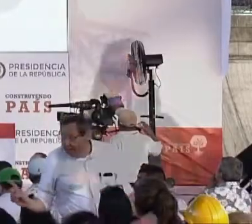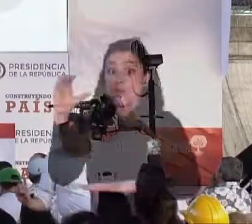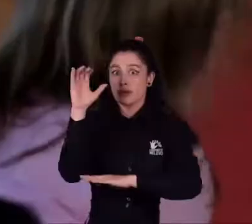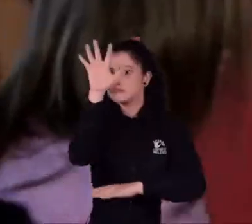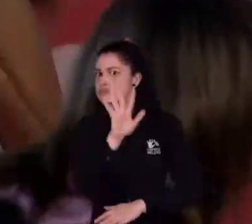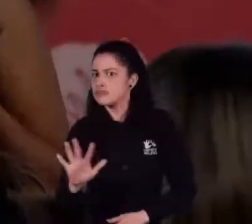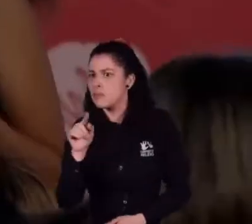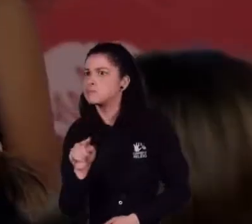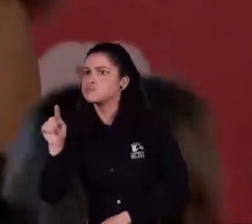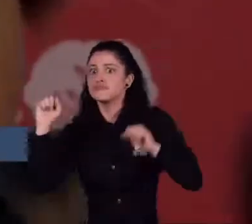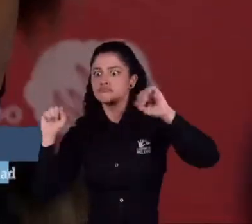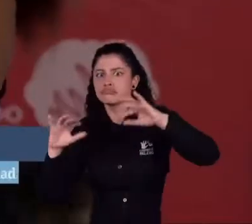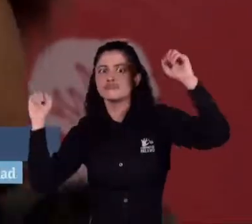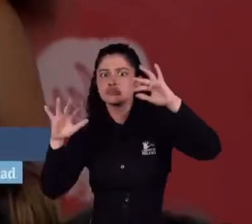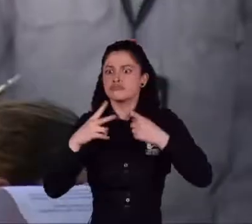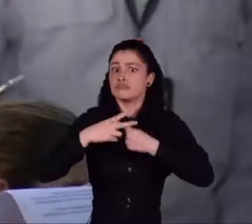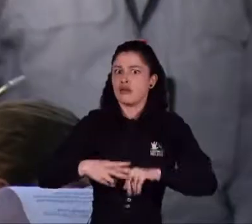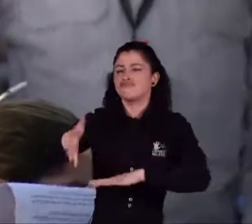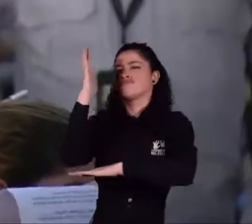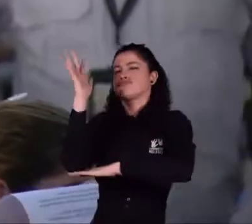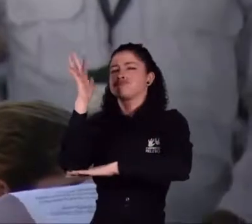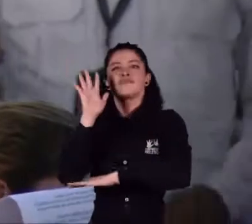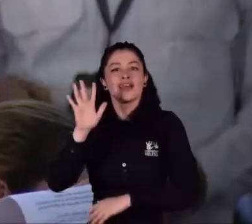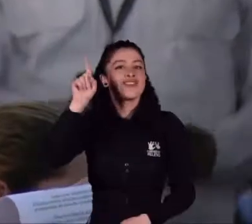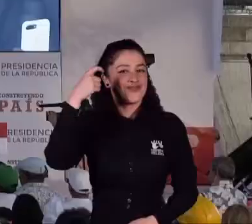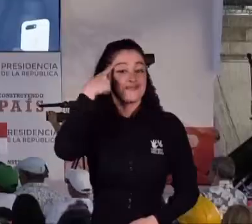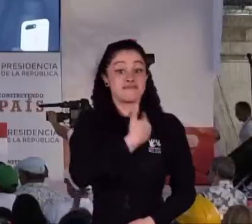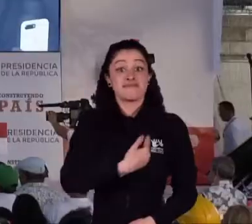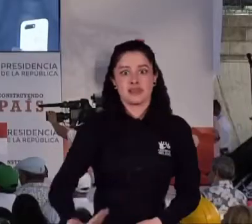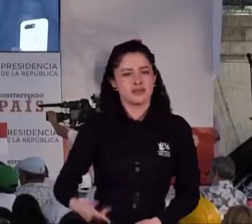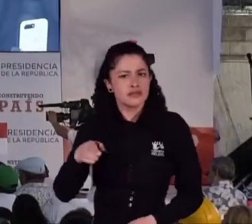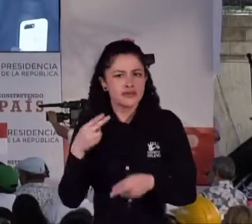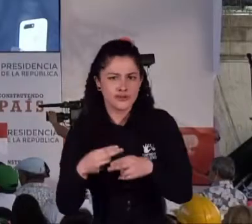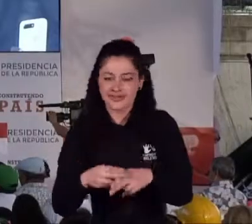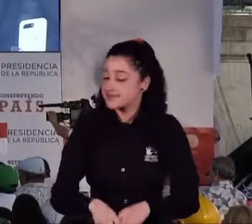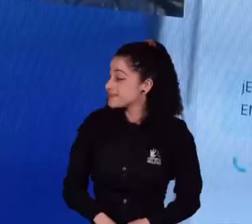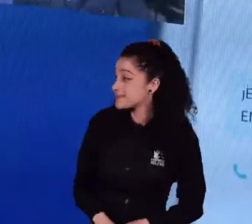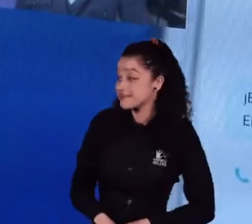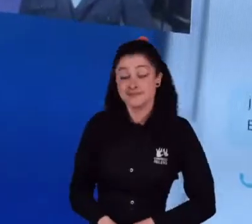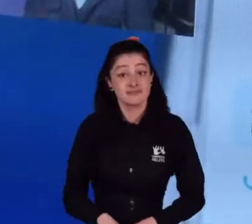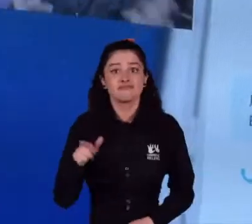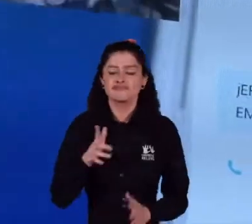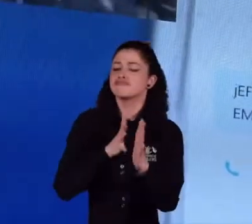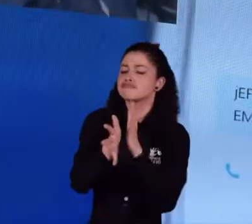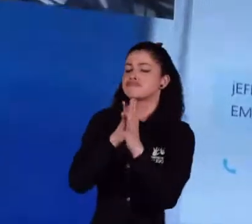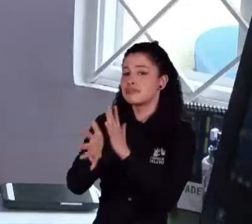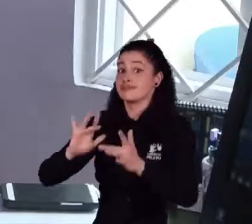En los talleres Construyendo País, organizados por la Presidencia de la República, los ciudadanos han podido conocer de cerca el Centro de Relevo,